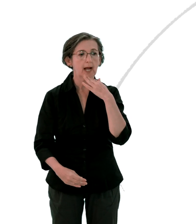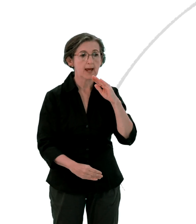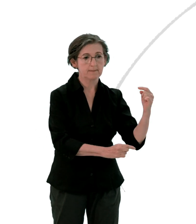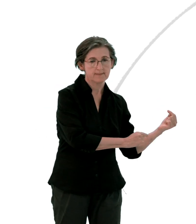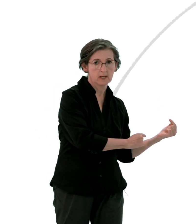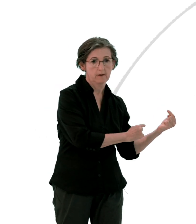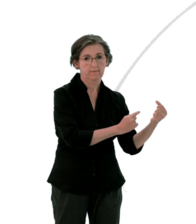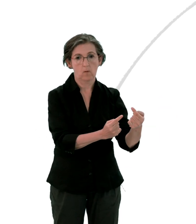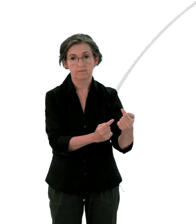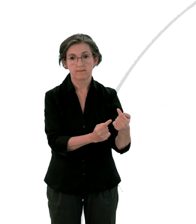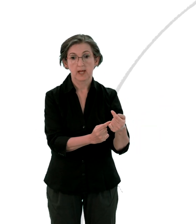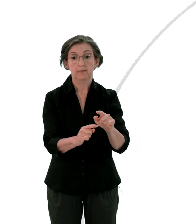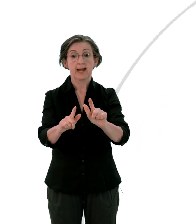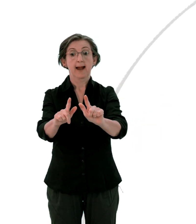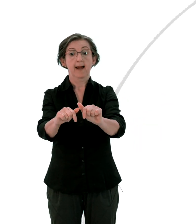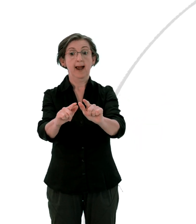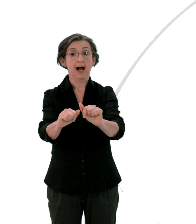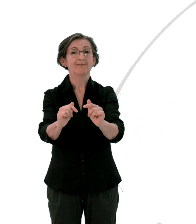Et ils se rassemblent autour de Jésus.